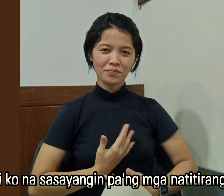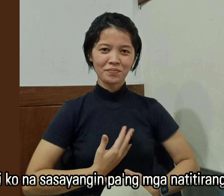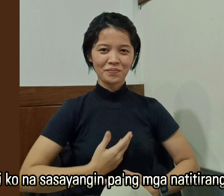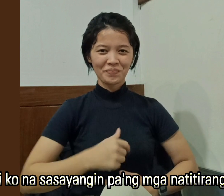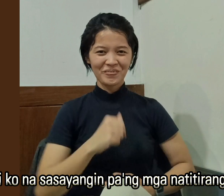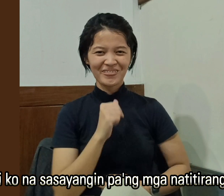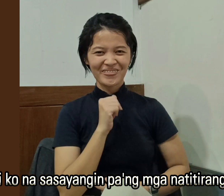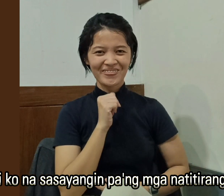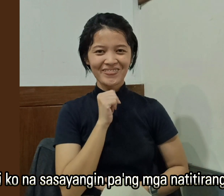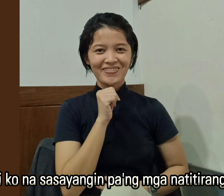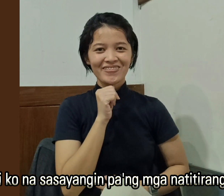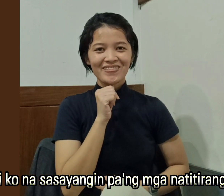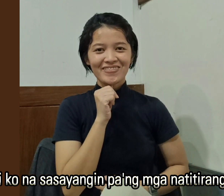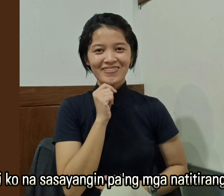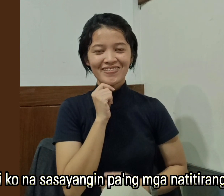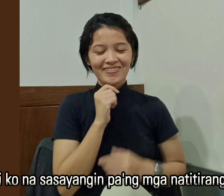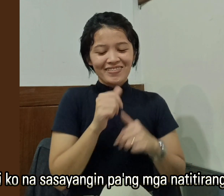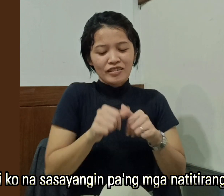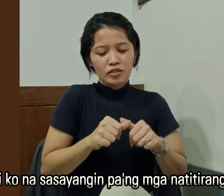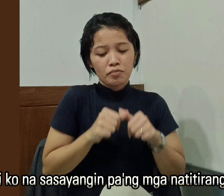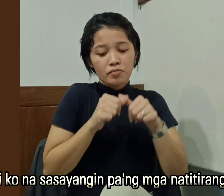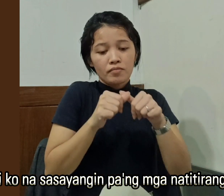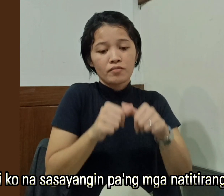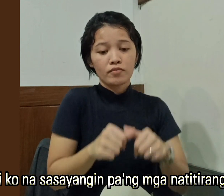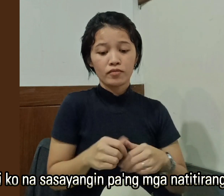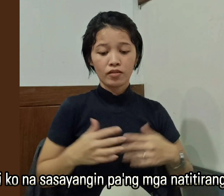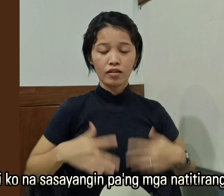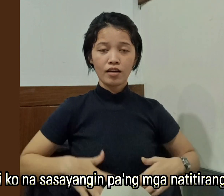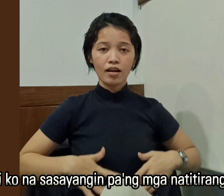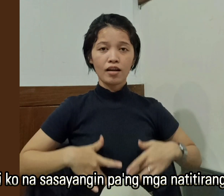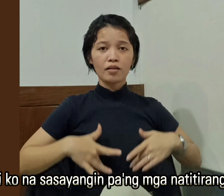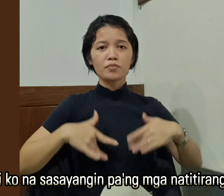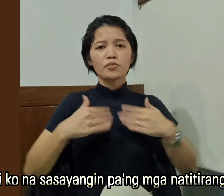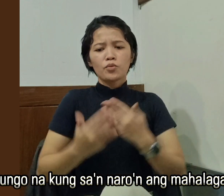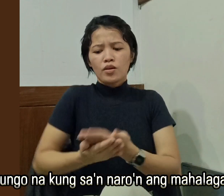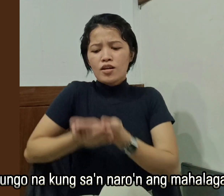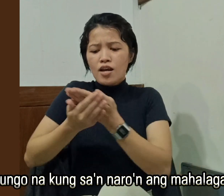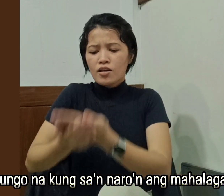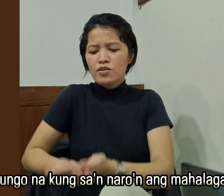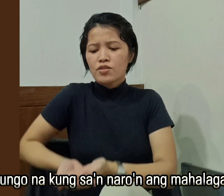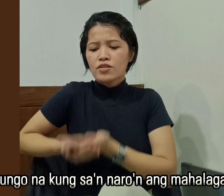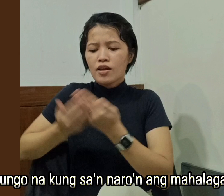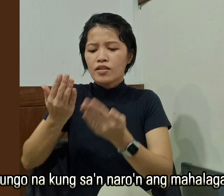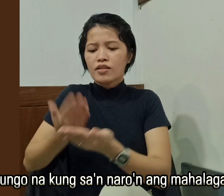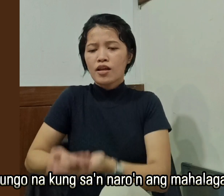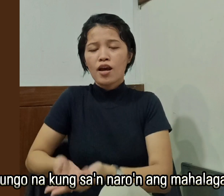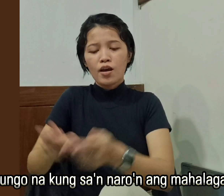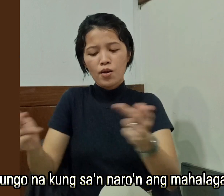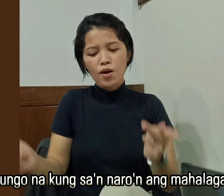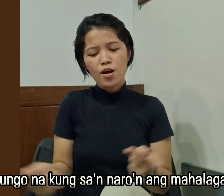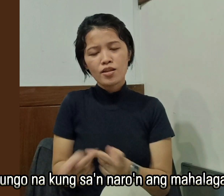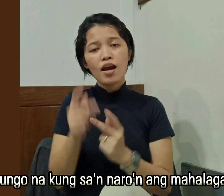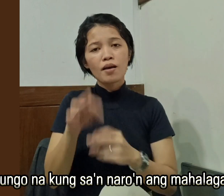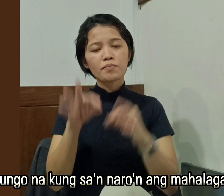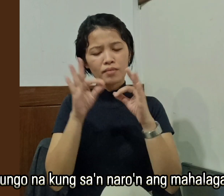pang mga natitirang paghinga Tutungo na kung sa'ng naroon ng